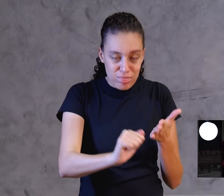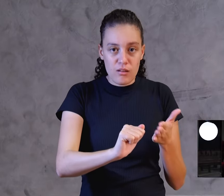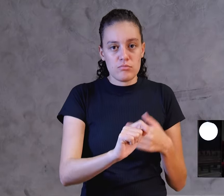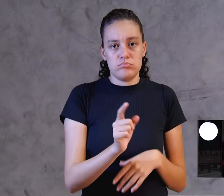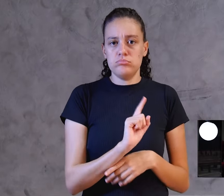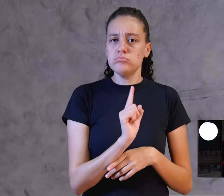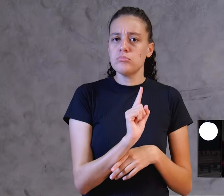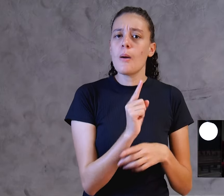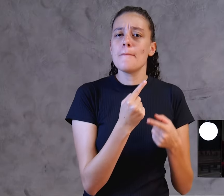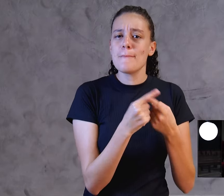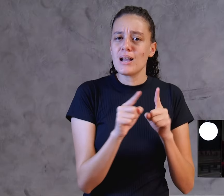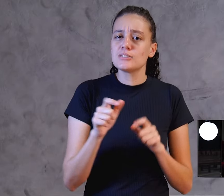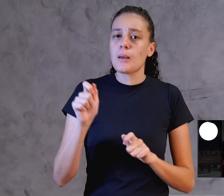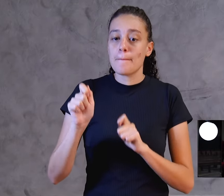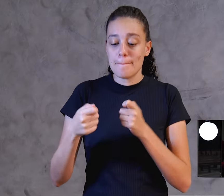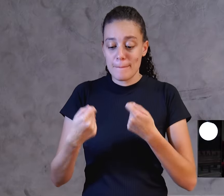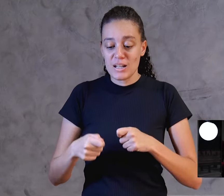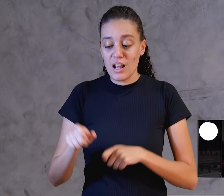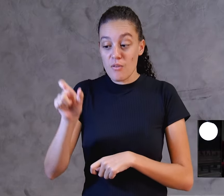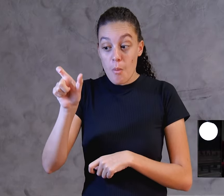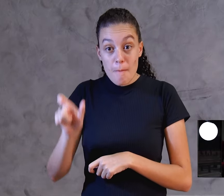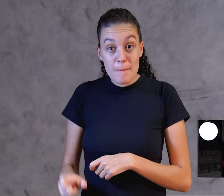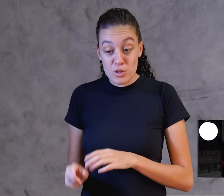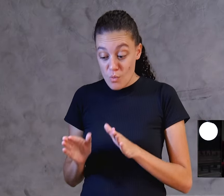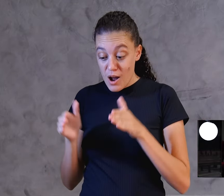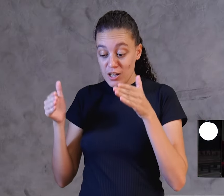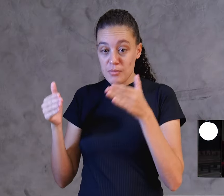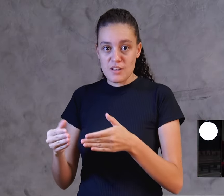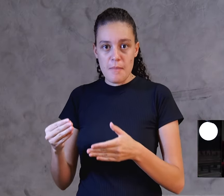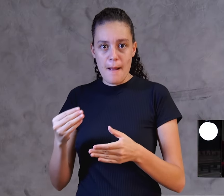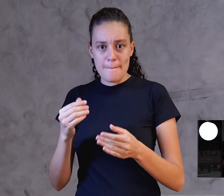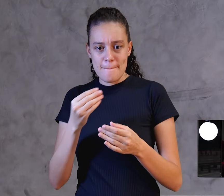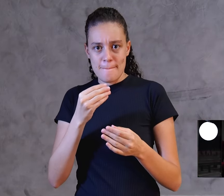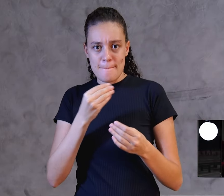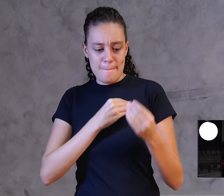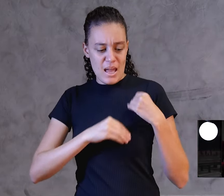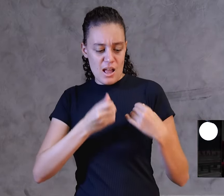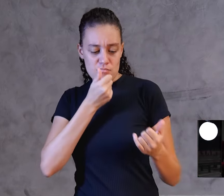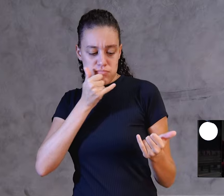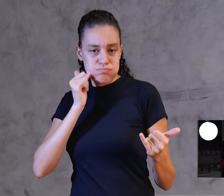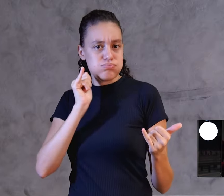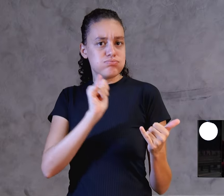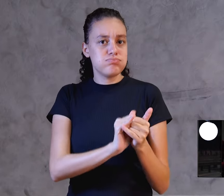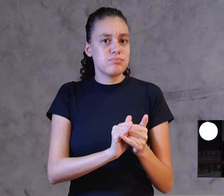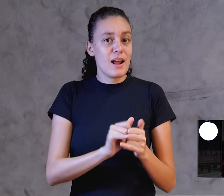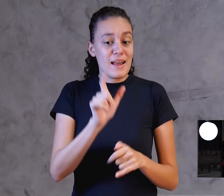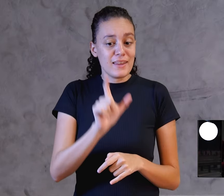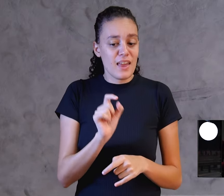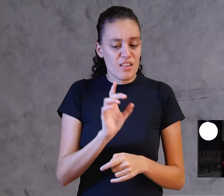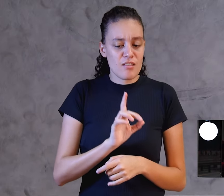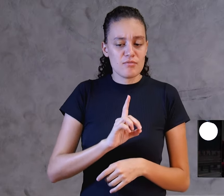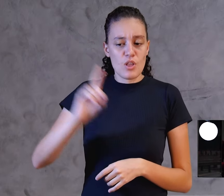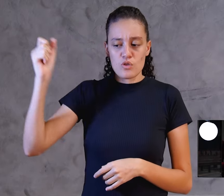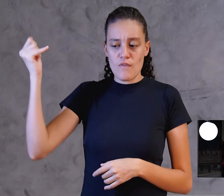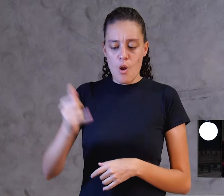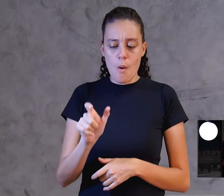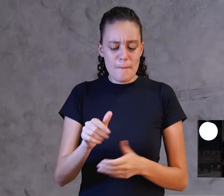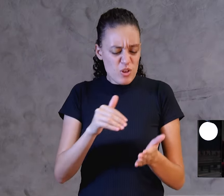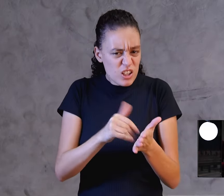alguém que pudesse tirar o pecado. Quem pode tirar uma palavra dada por Deus? Ninguém. O